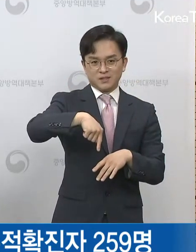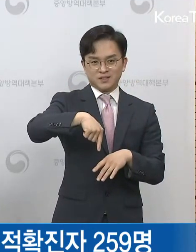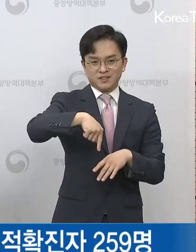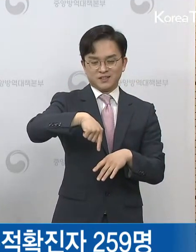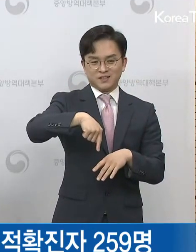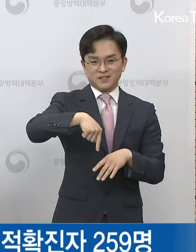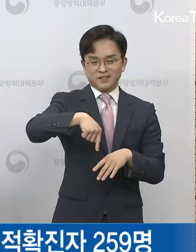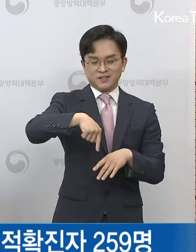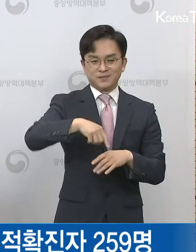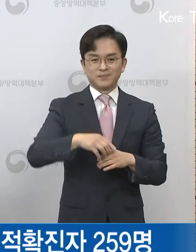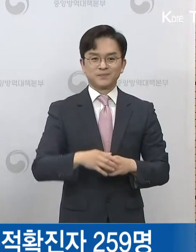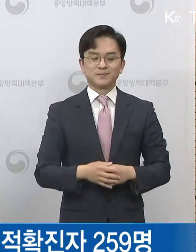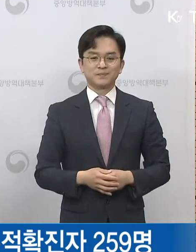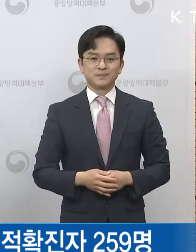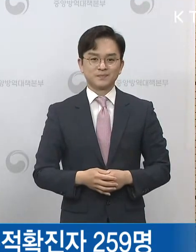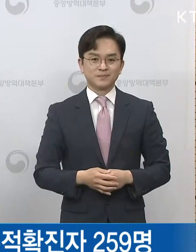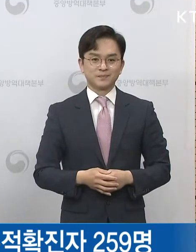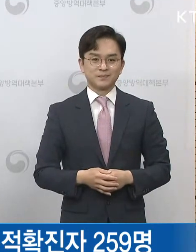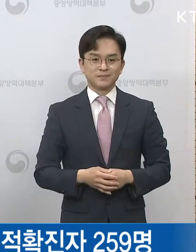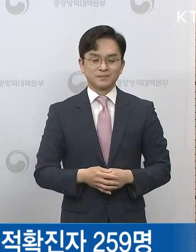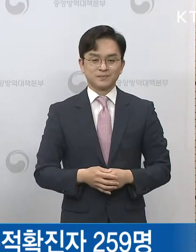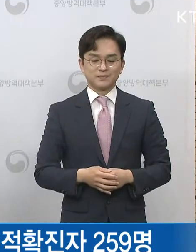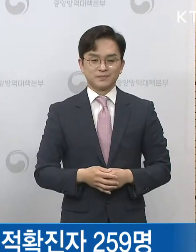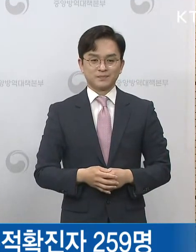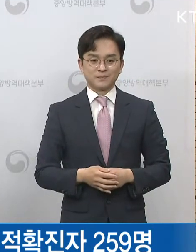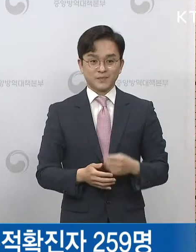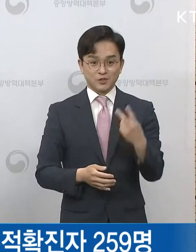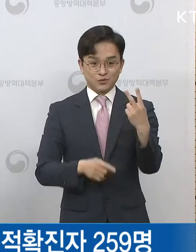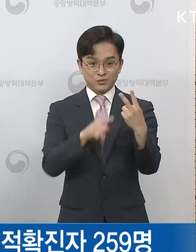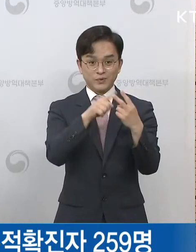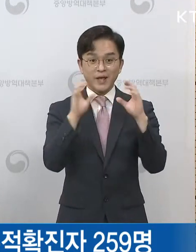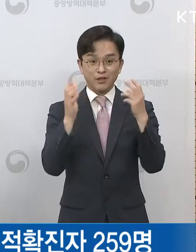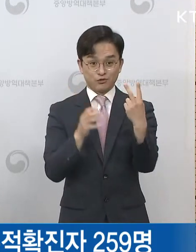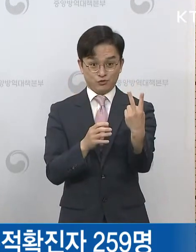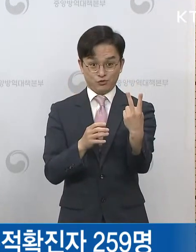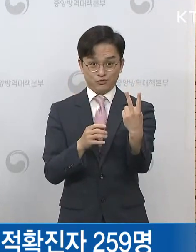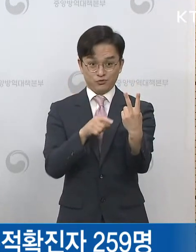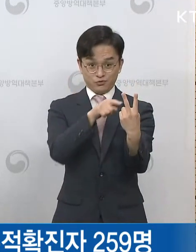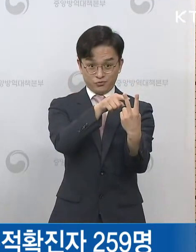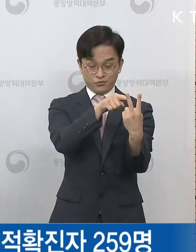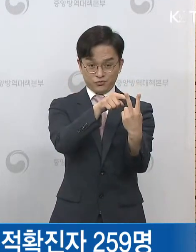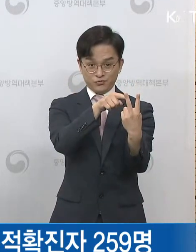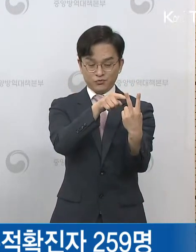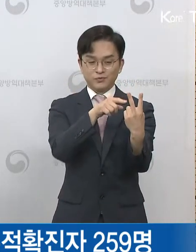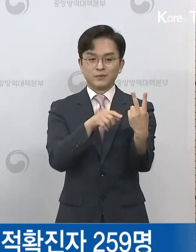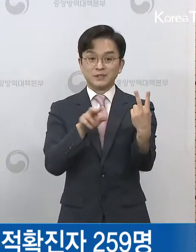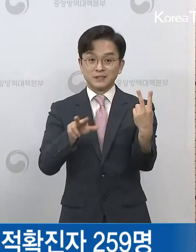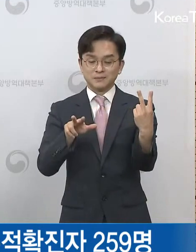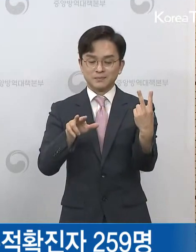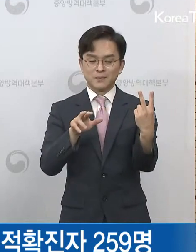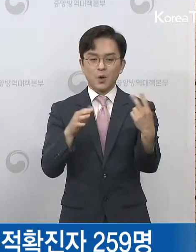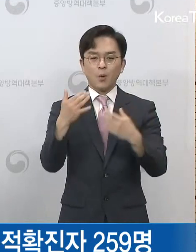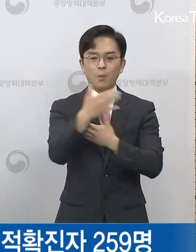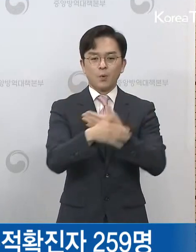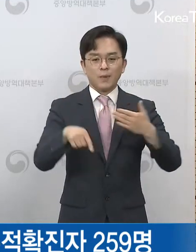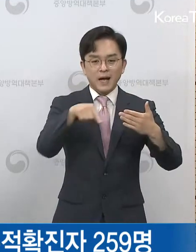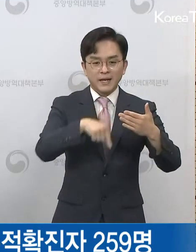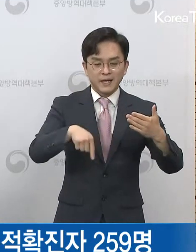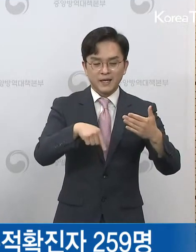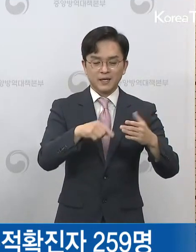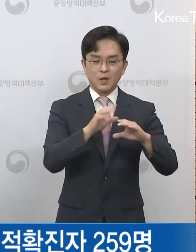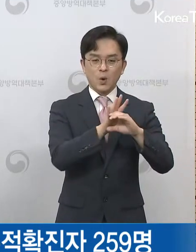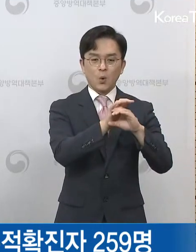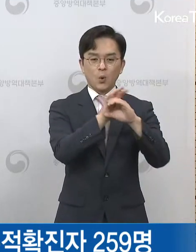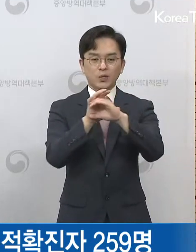코로나19에 대한 감염 여부를 확인하기 위해서 코로나19 항체 검사가 진행 중입니다. 항체